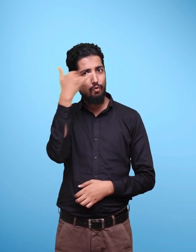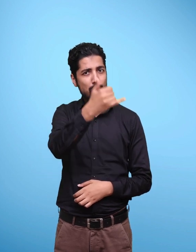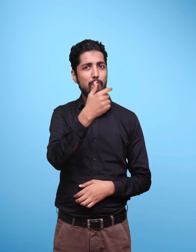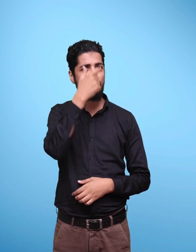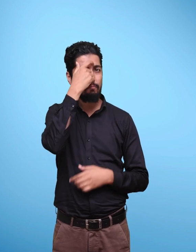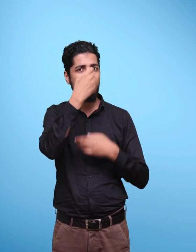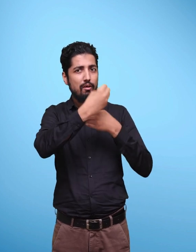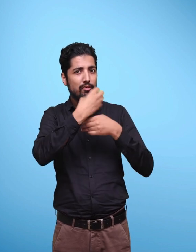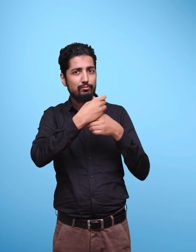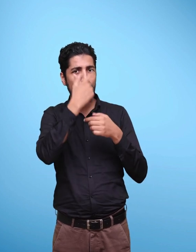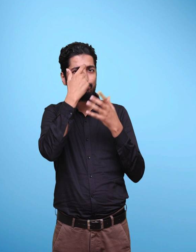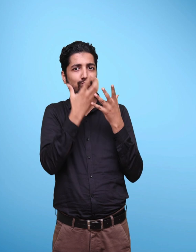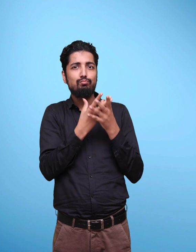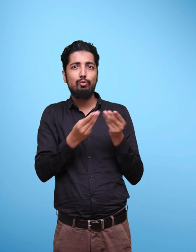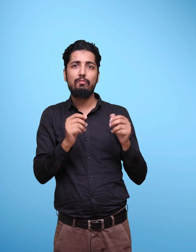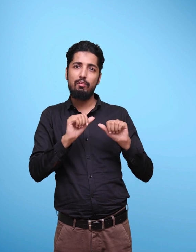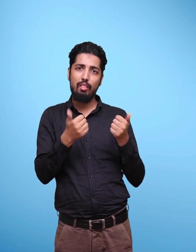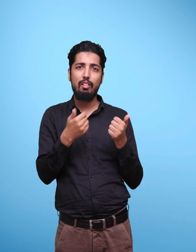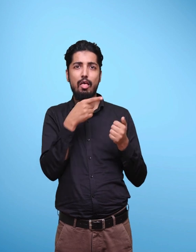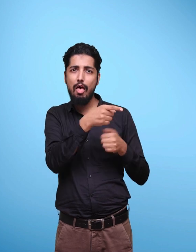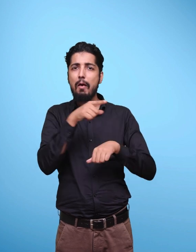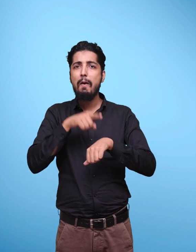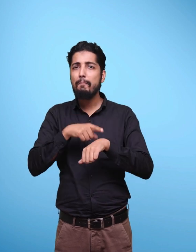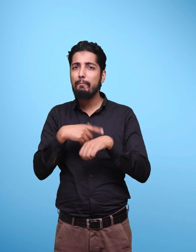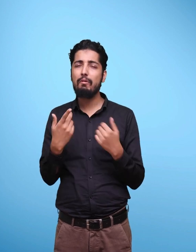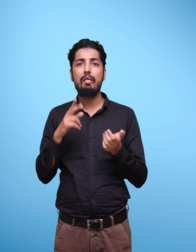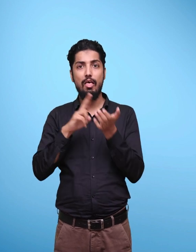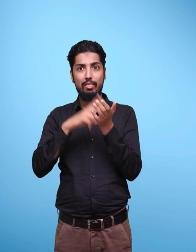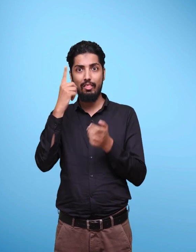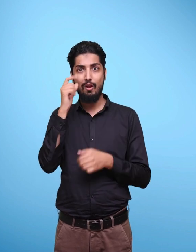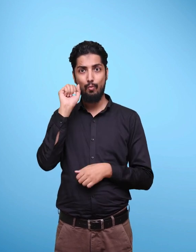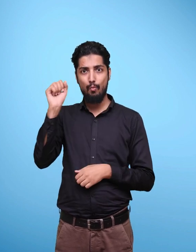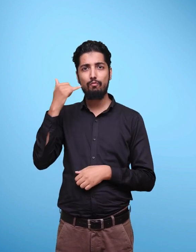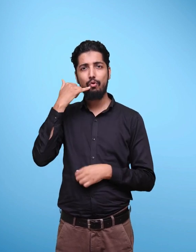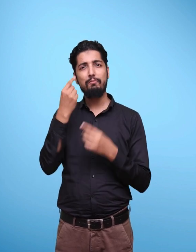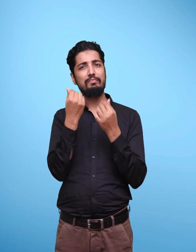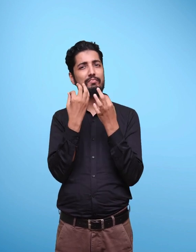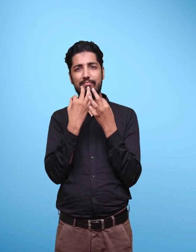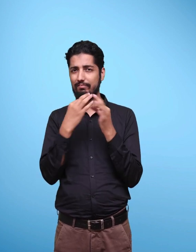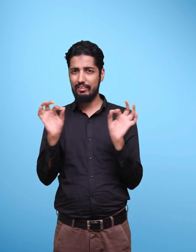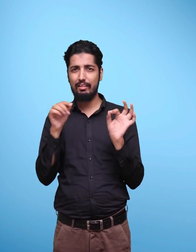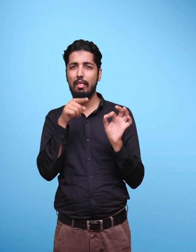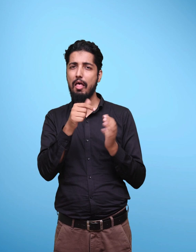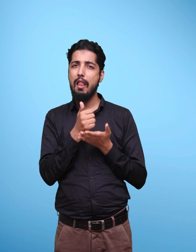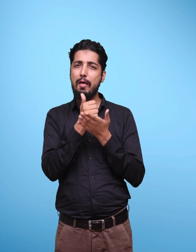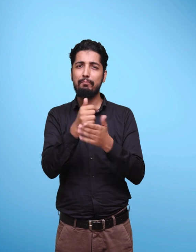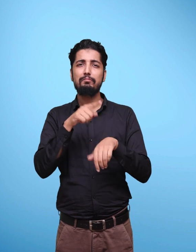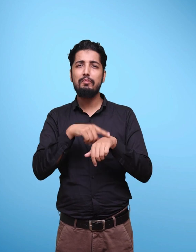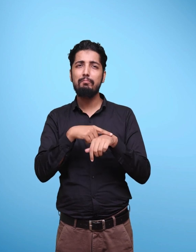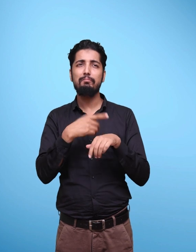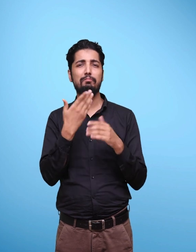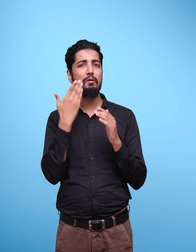National Toll-Free Counselling Tele-Helpline 8am to 8pm All days of the week.